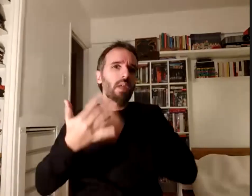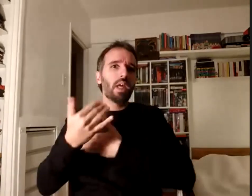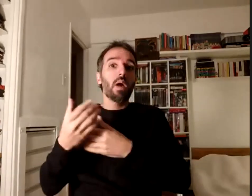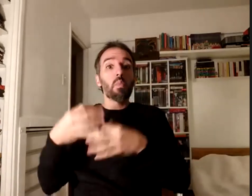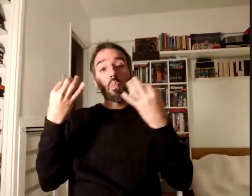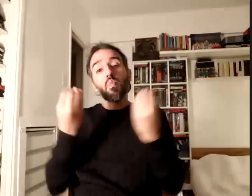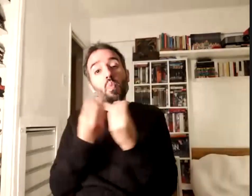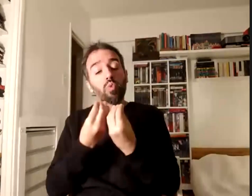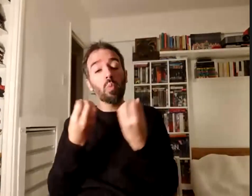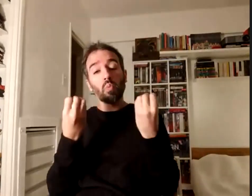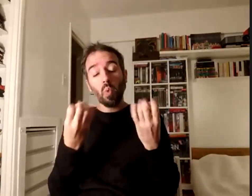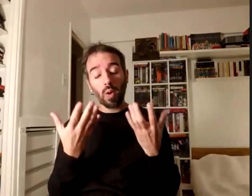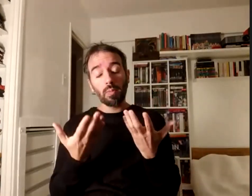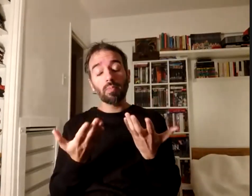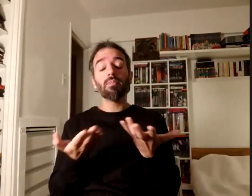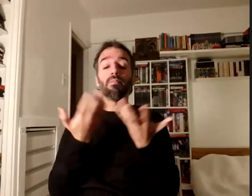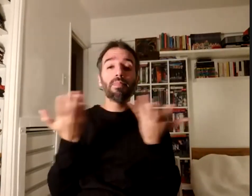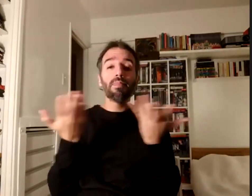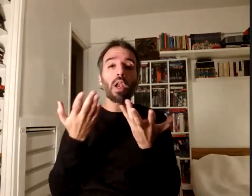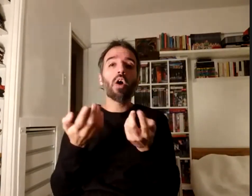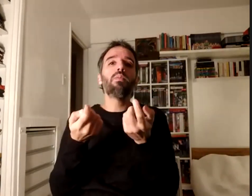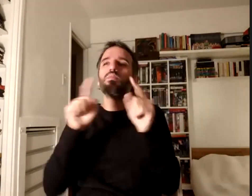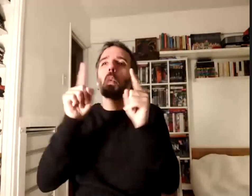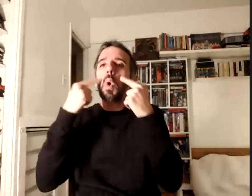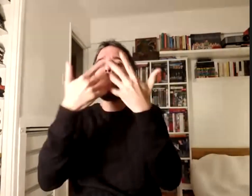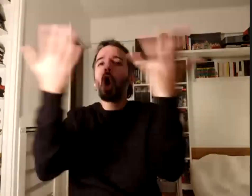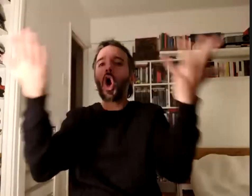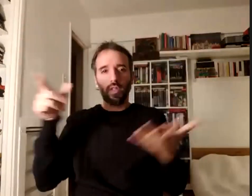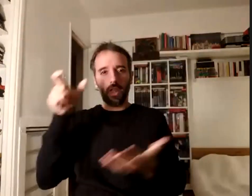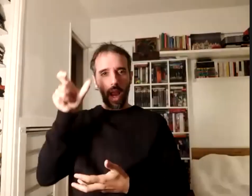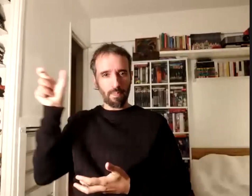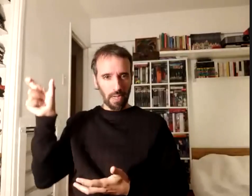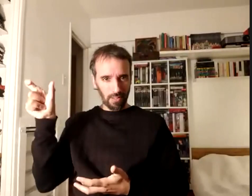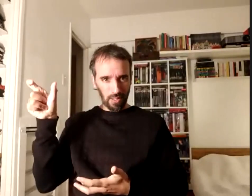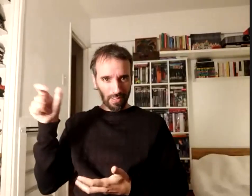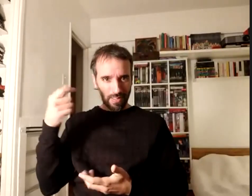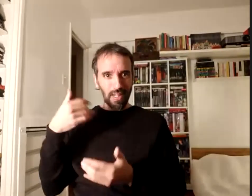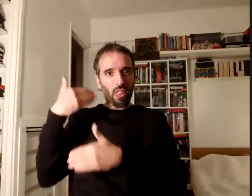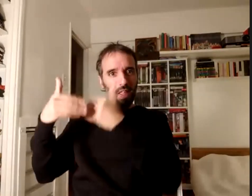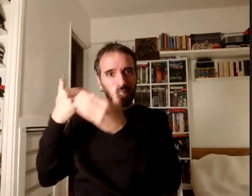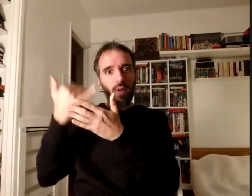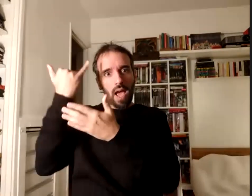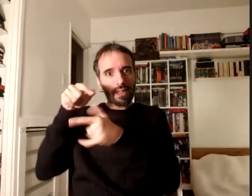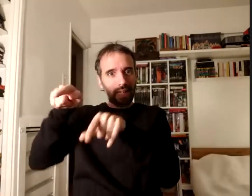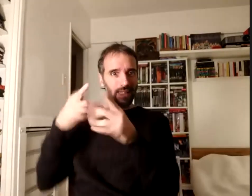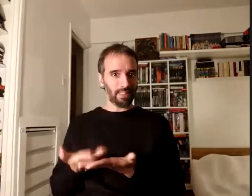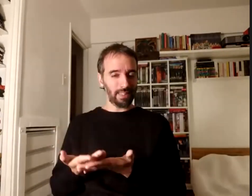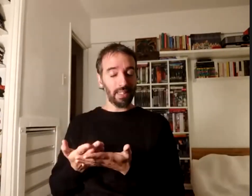significativamente era poco conocido entre las personas que lo desarrollaban y que lo llevaban a cabo trabajos en extensión en